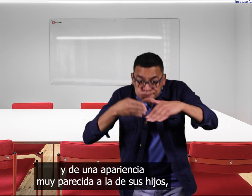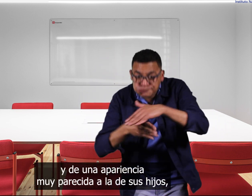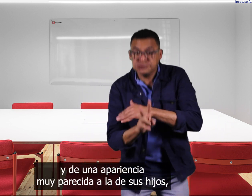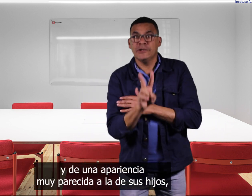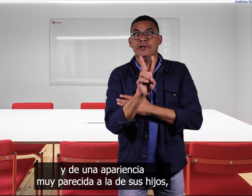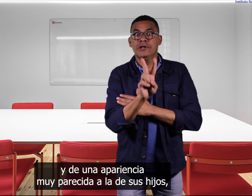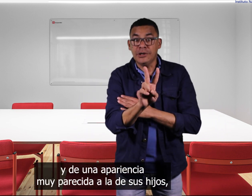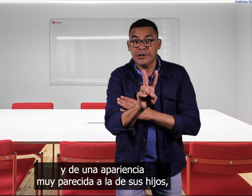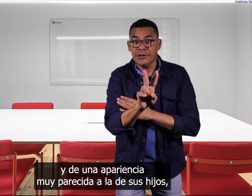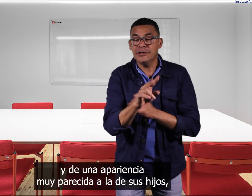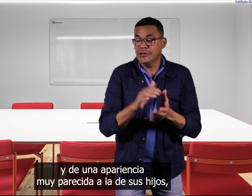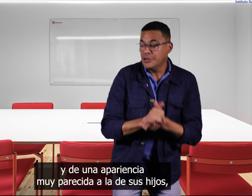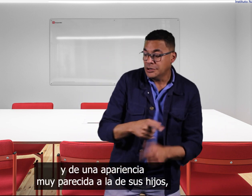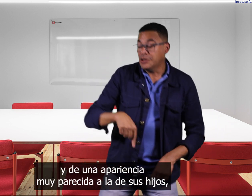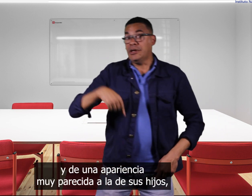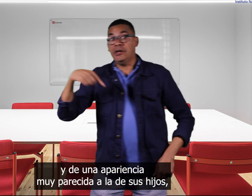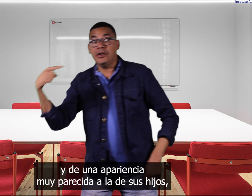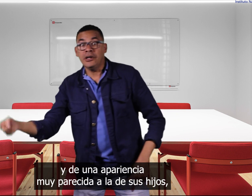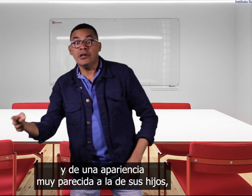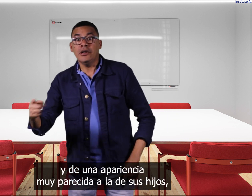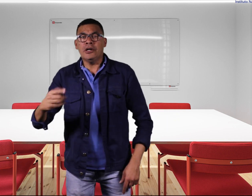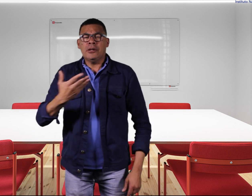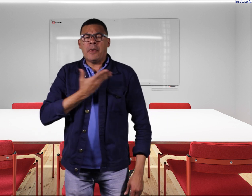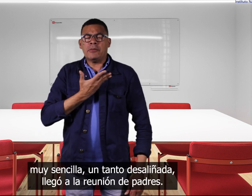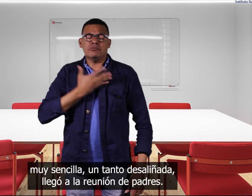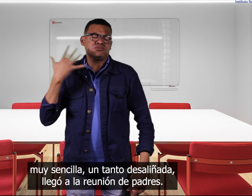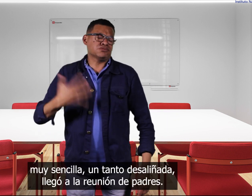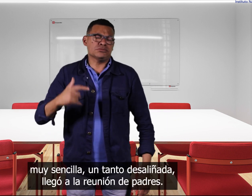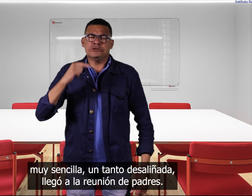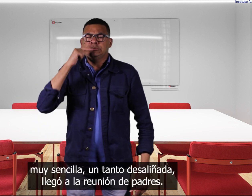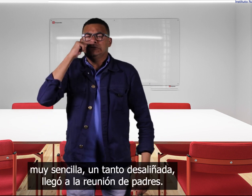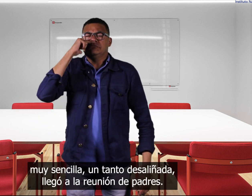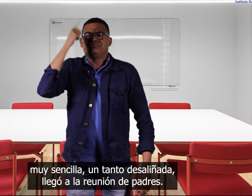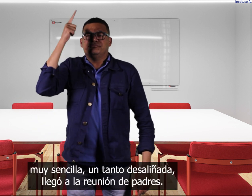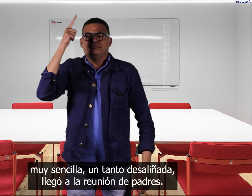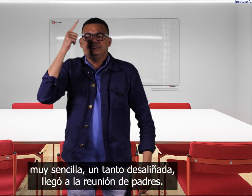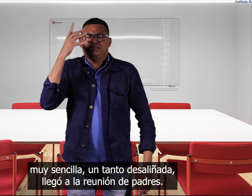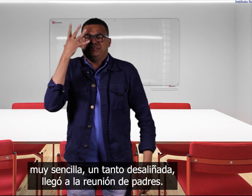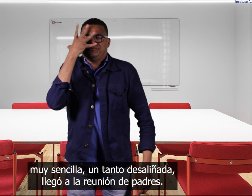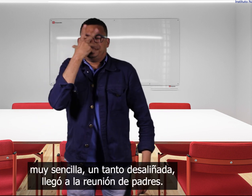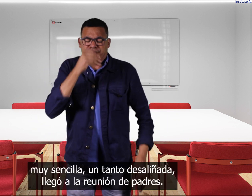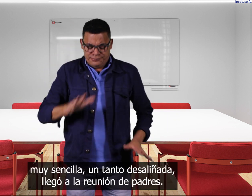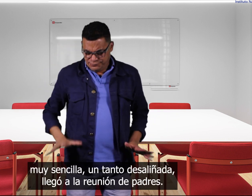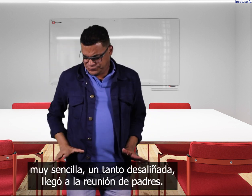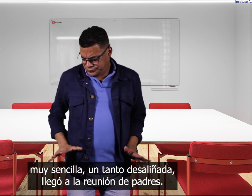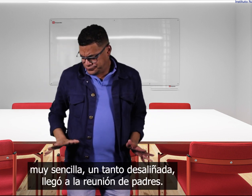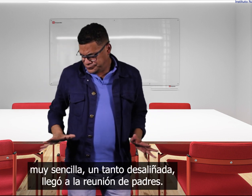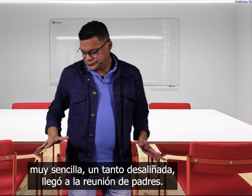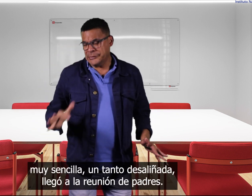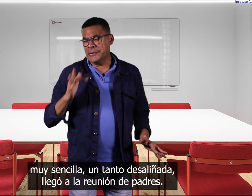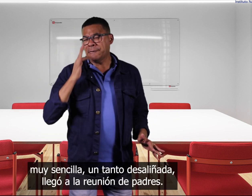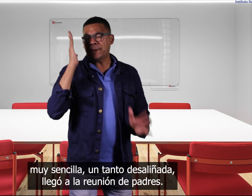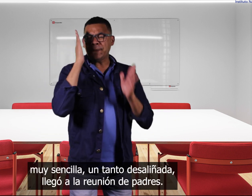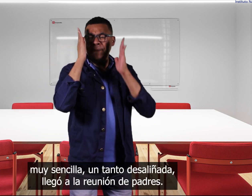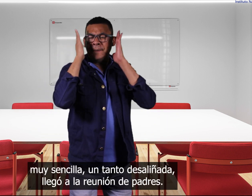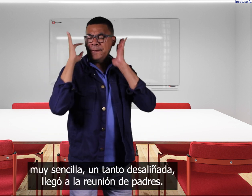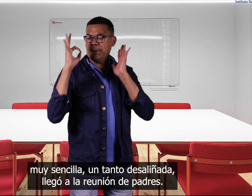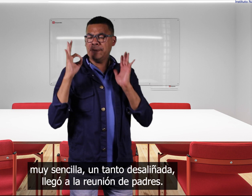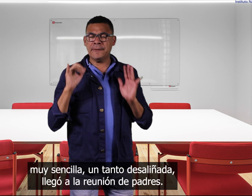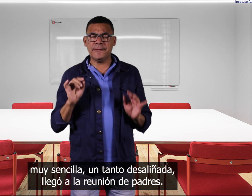apariencia muy parecida a la de sus hijos muy sencilla un tanto desaliñada llegó a la reunión de padres